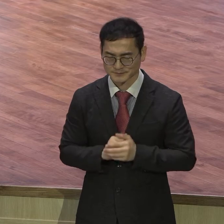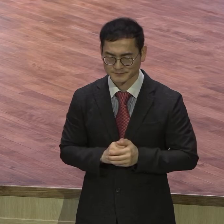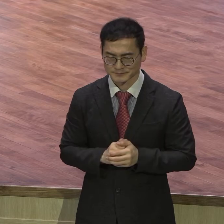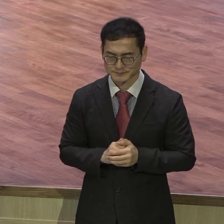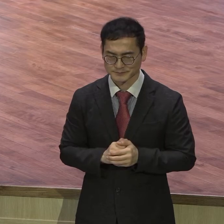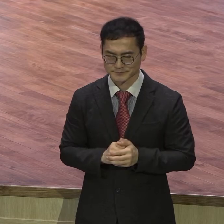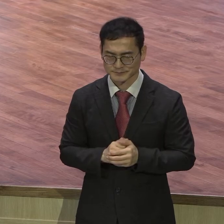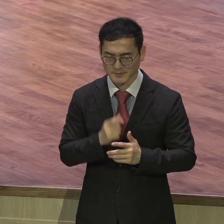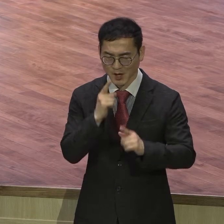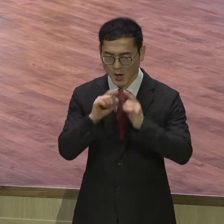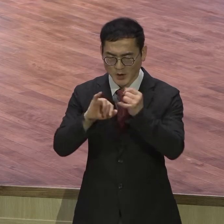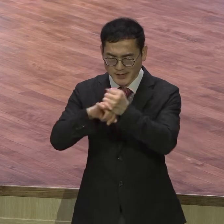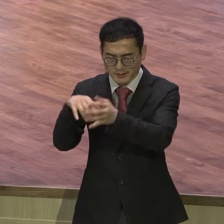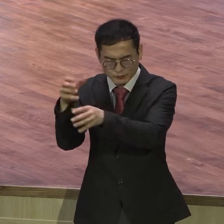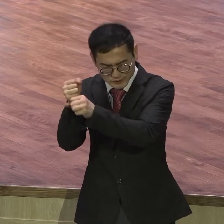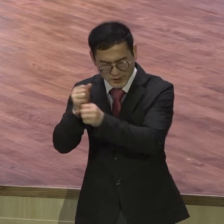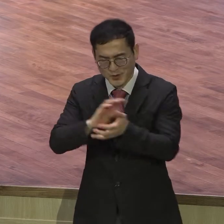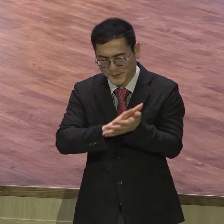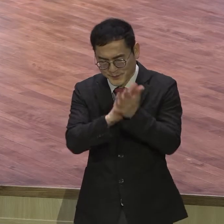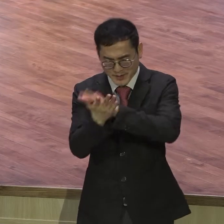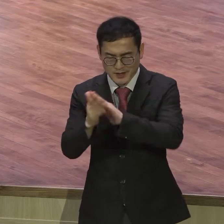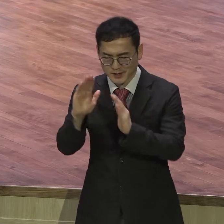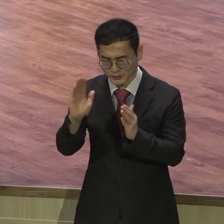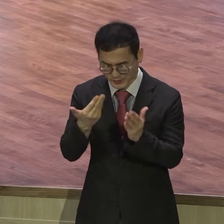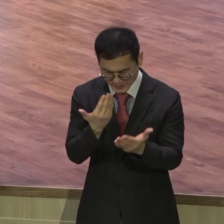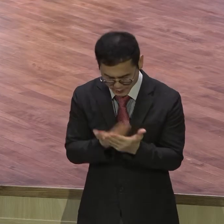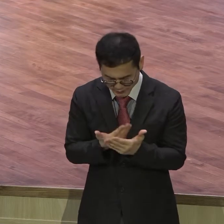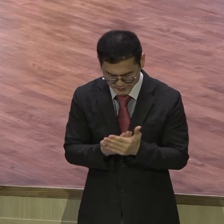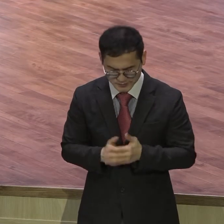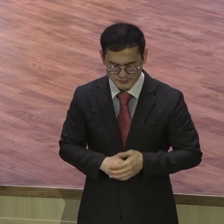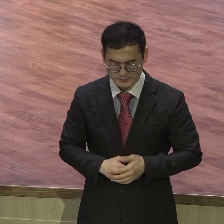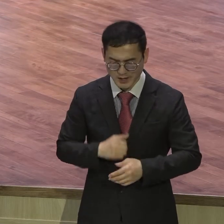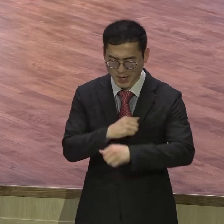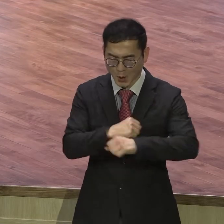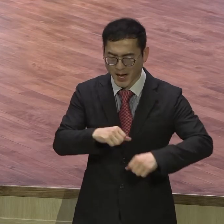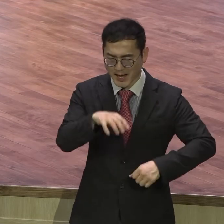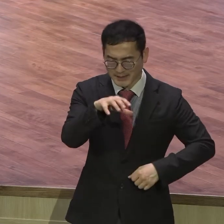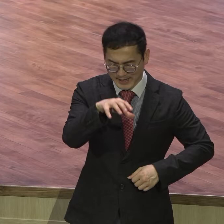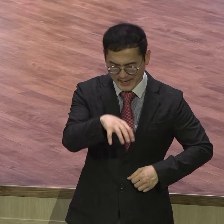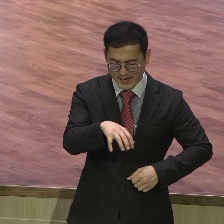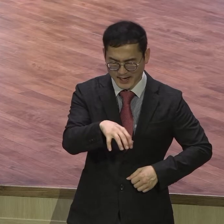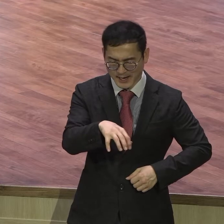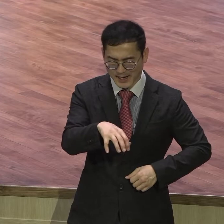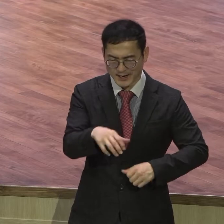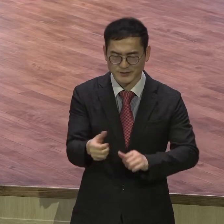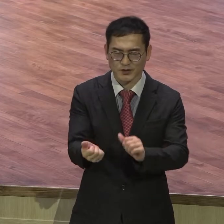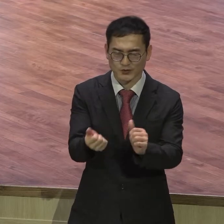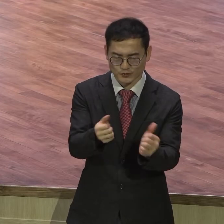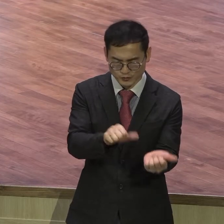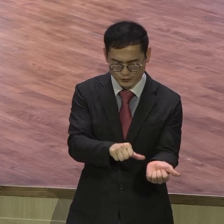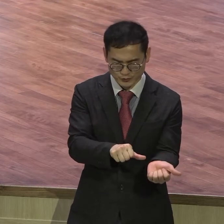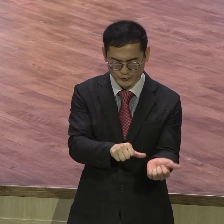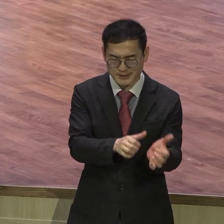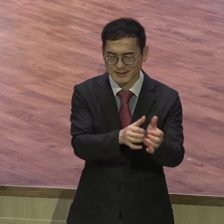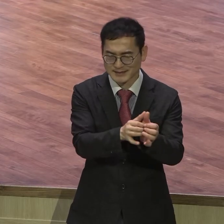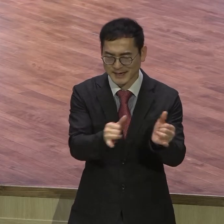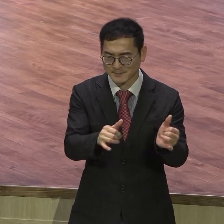새로운 밤 새로운 되게 하야 주옵사사 강야의 뼈를 묻은 제1세대들의 비극이 우리에게는